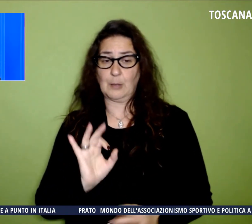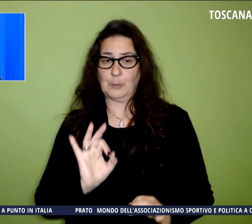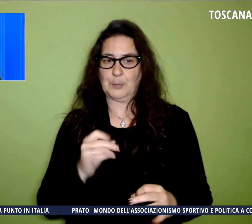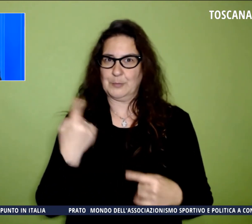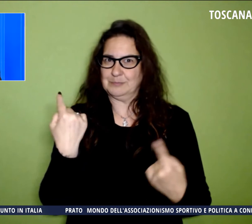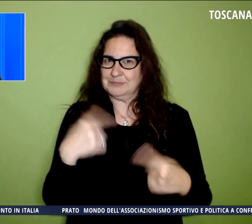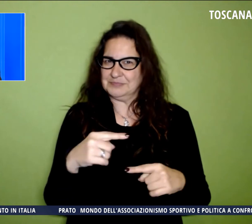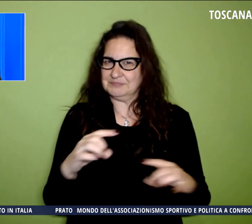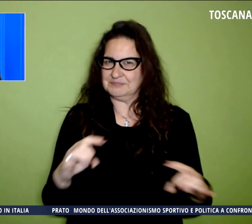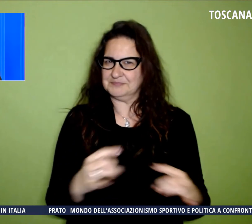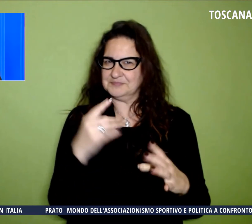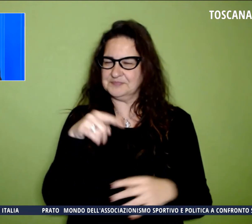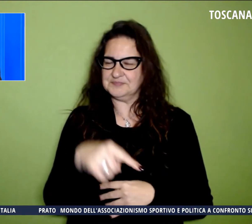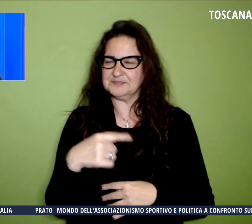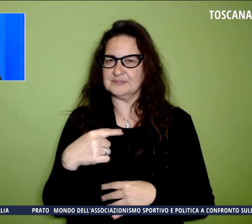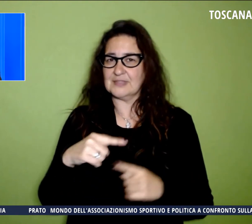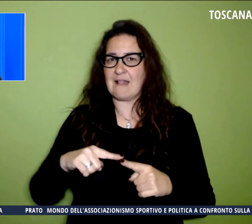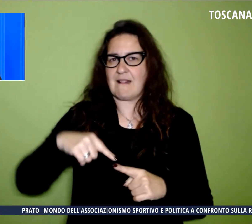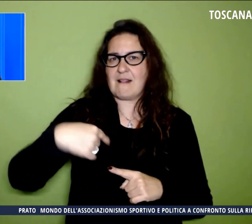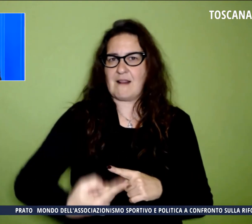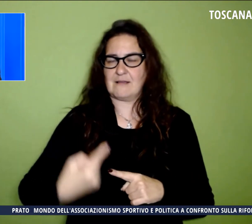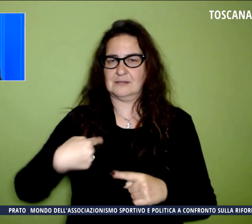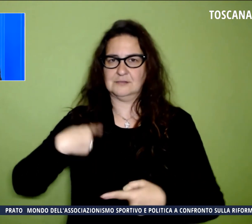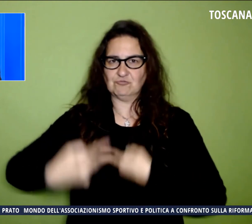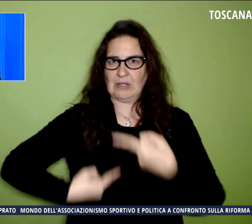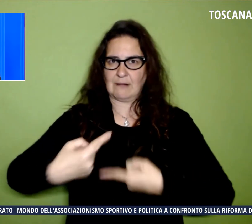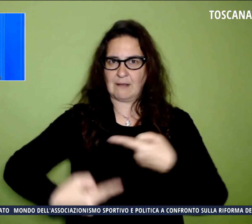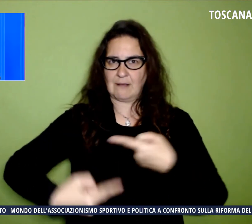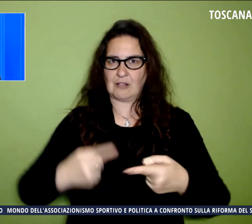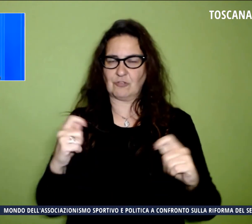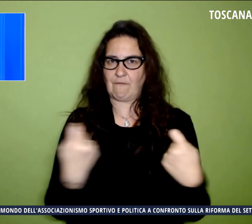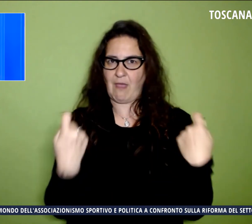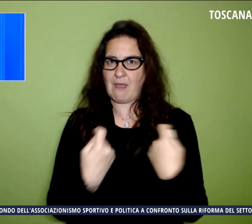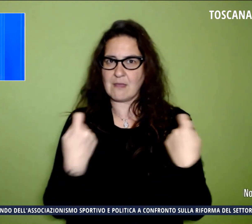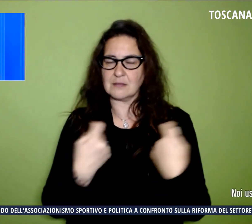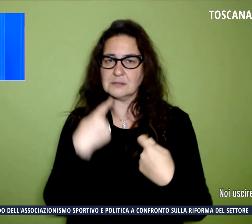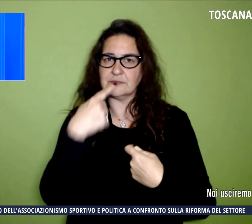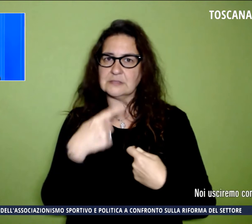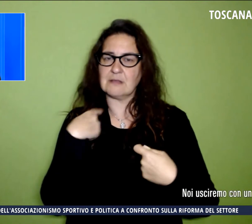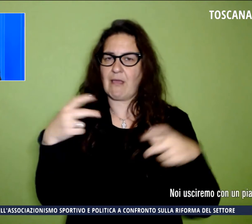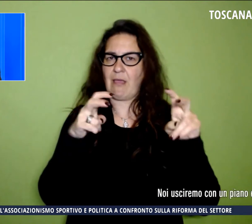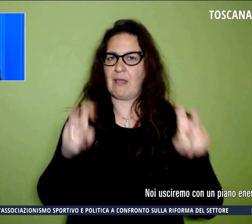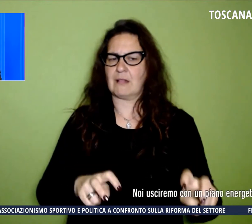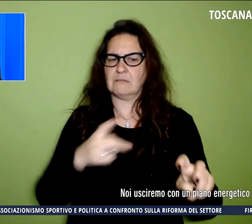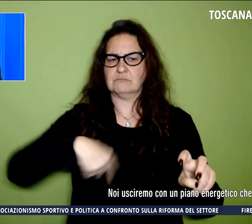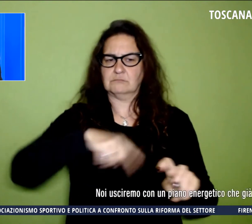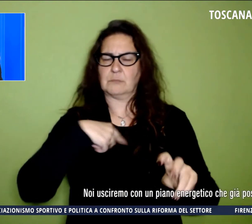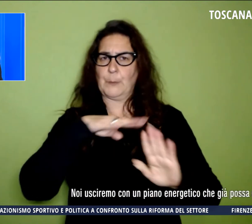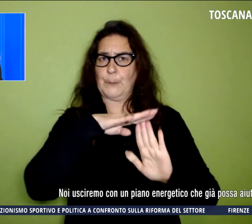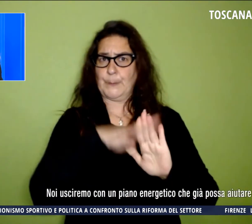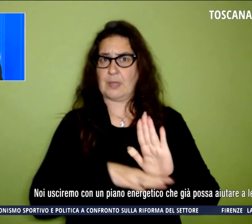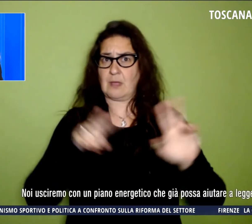a Firenze ha detto ha parlato di energia, ha detto usciremo con un piano energetico che